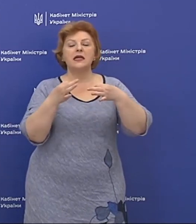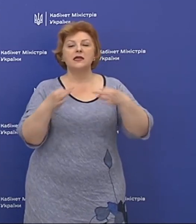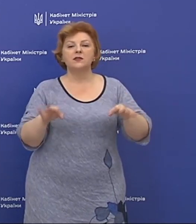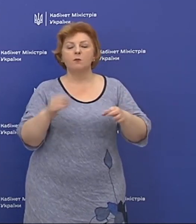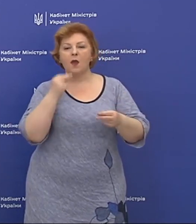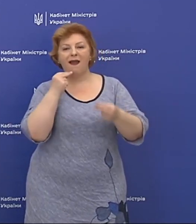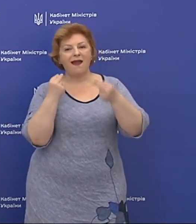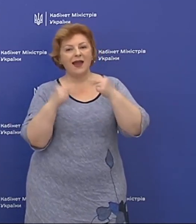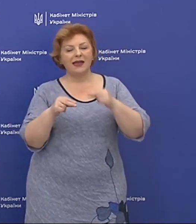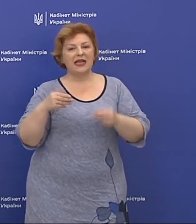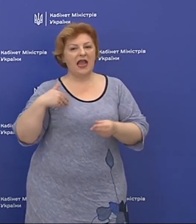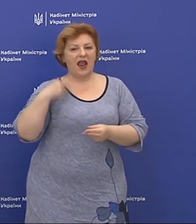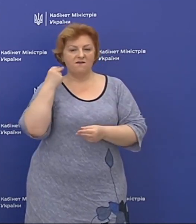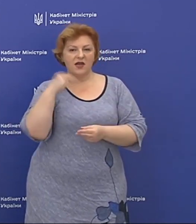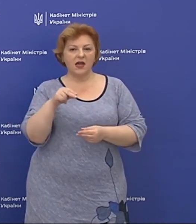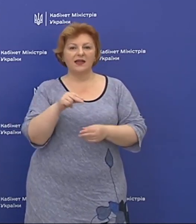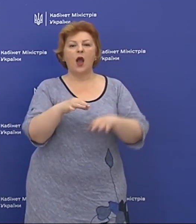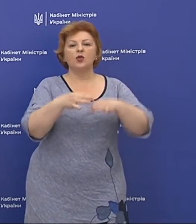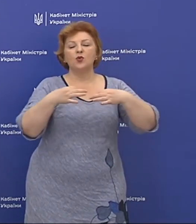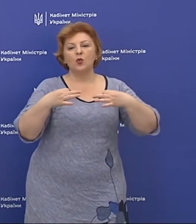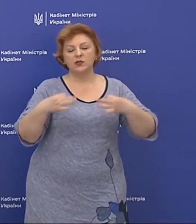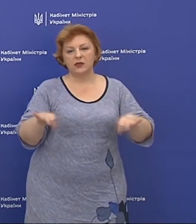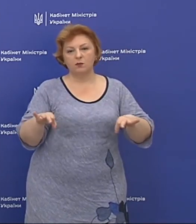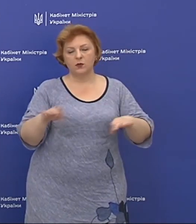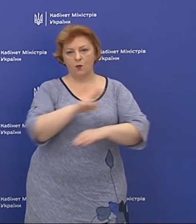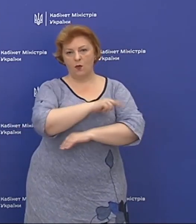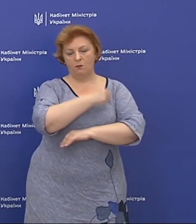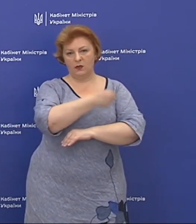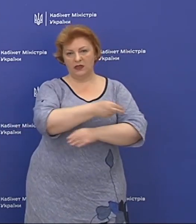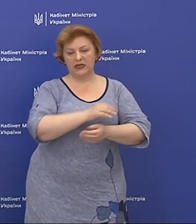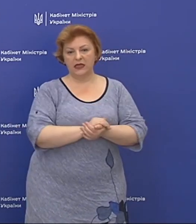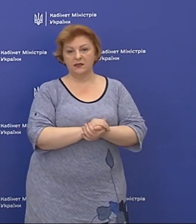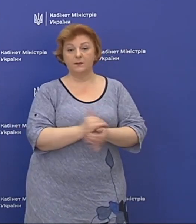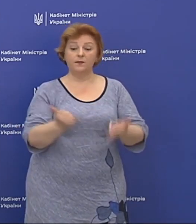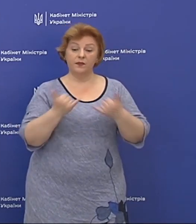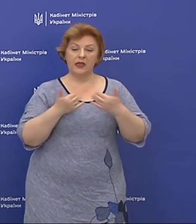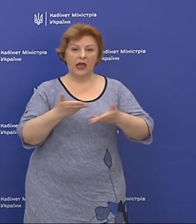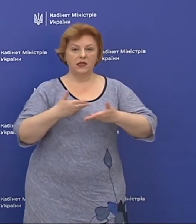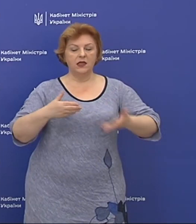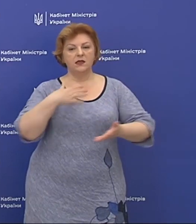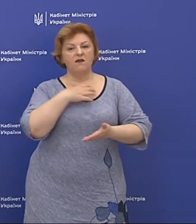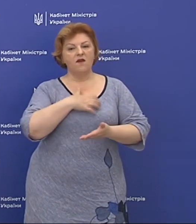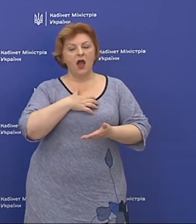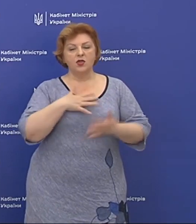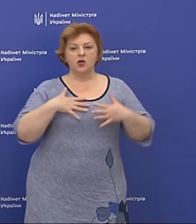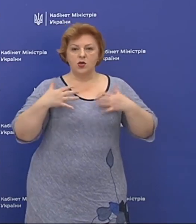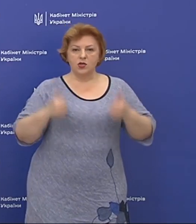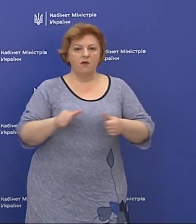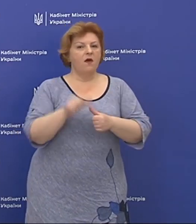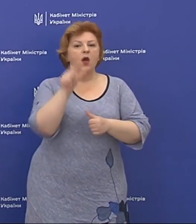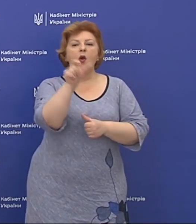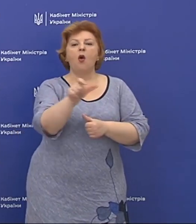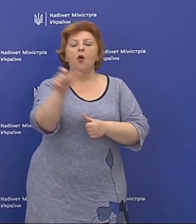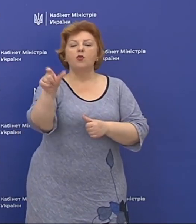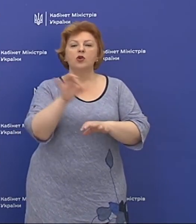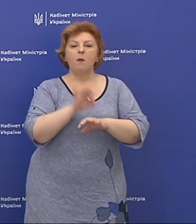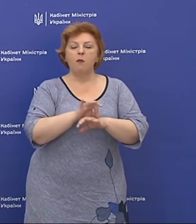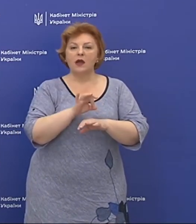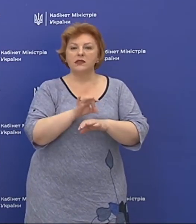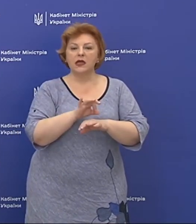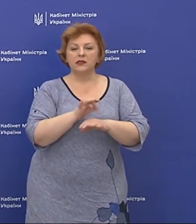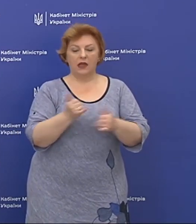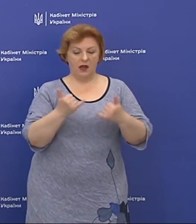до якісної, ефективної та доступної медицини. Для нас важливо здоров'я кожного пацієнта,